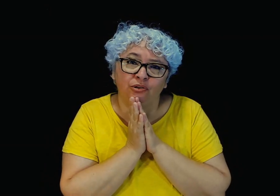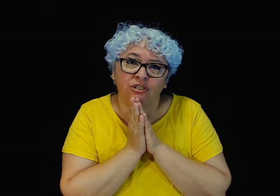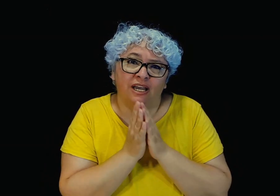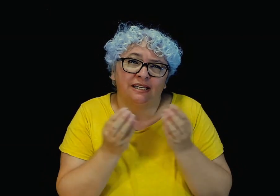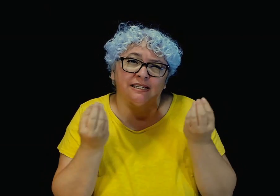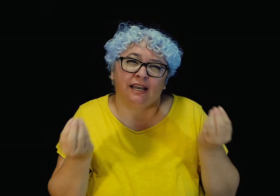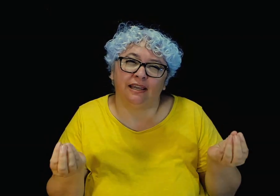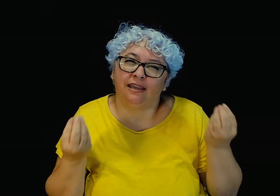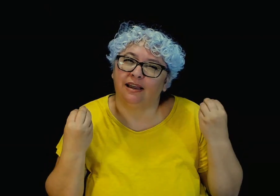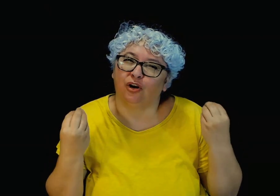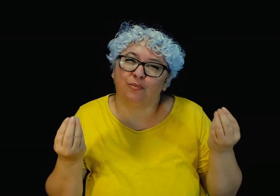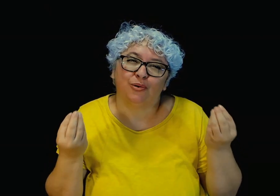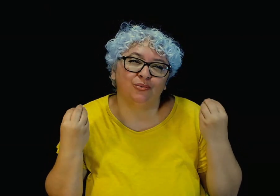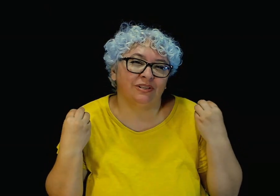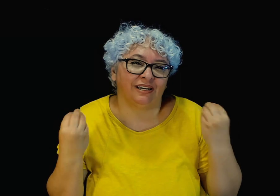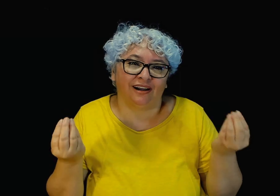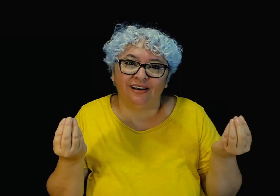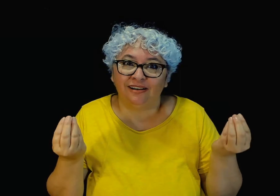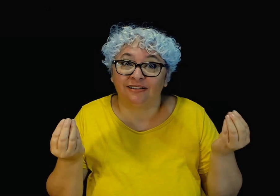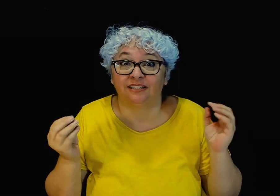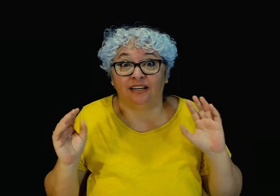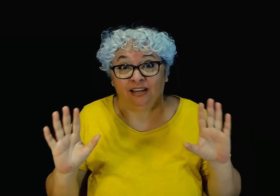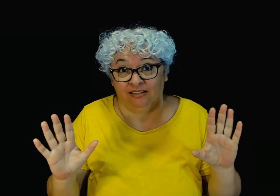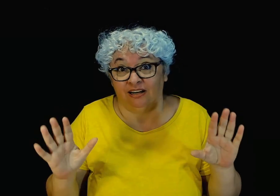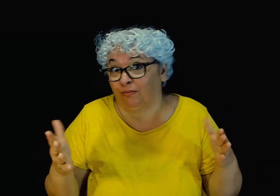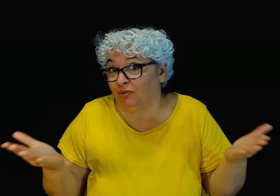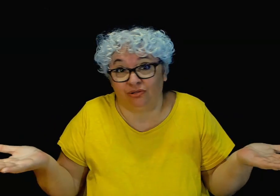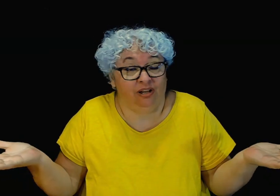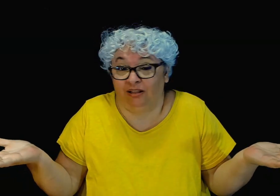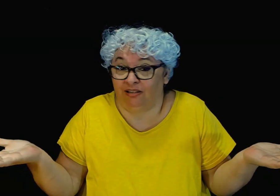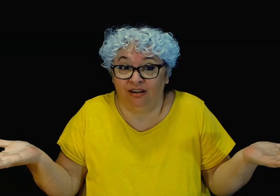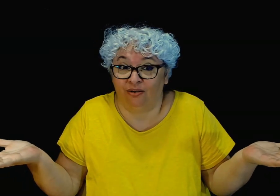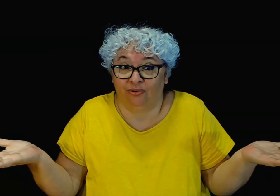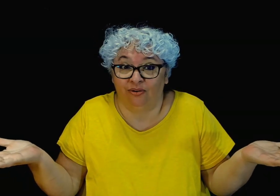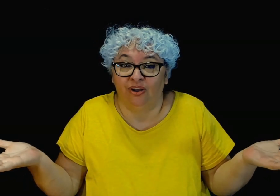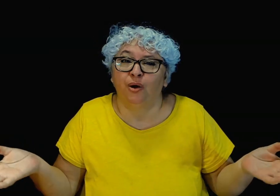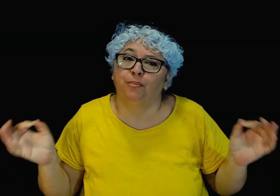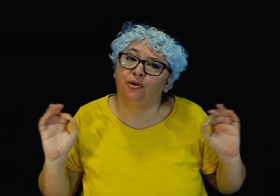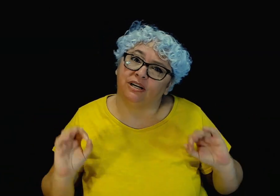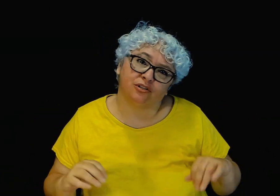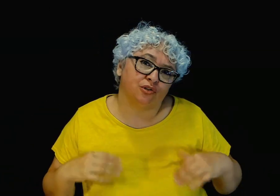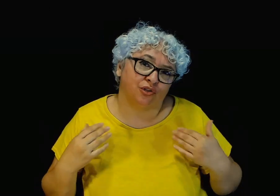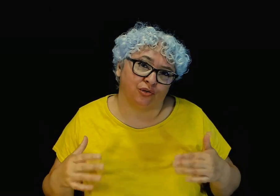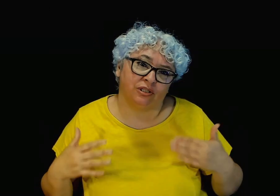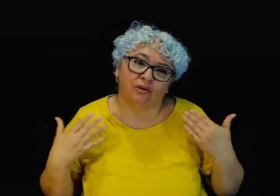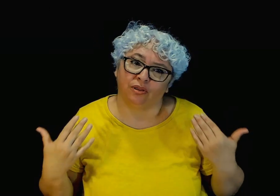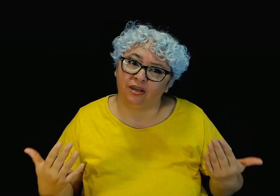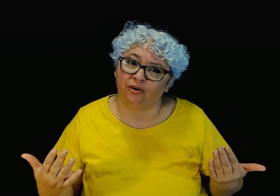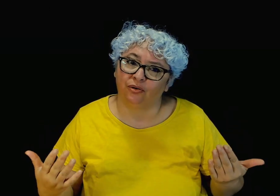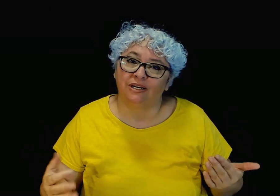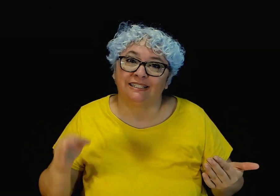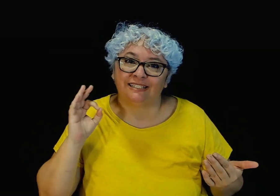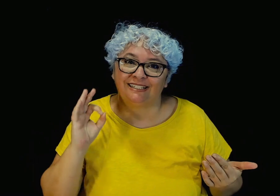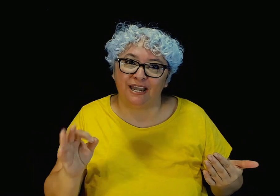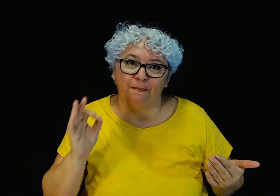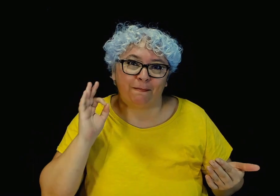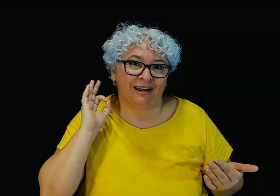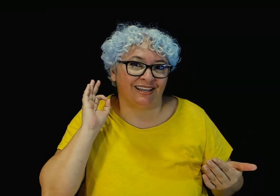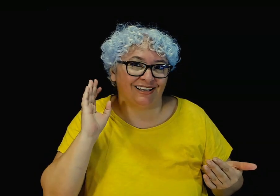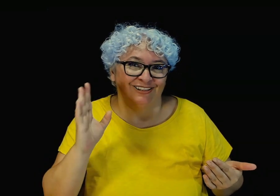sería como un trigal si le quitamos el trigo por eso yo te lo digo siempre y en